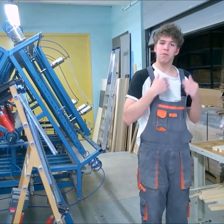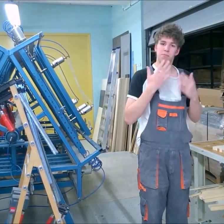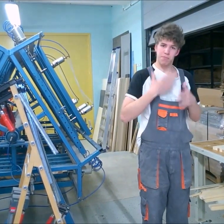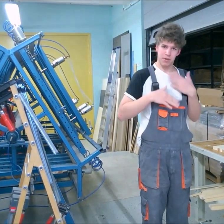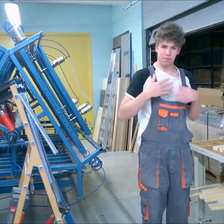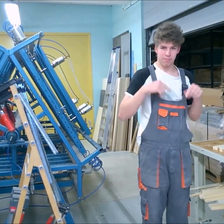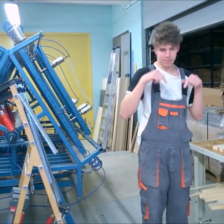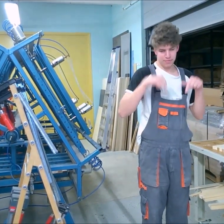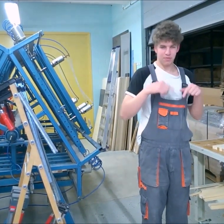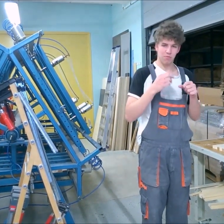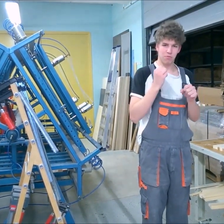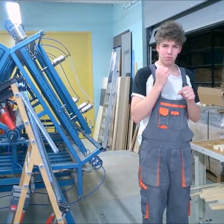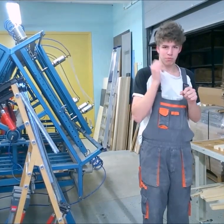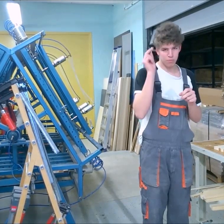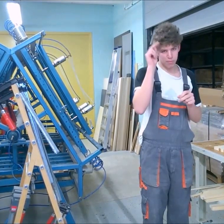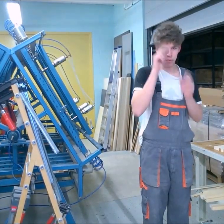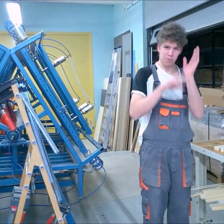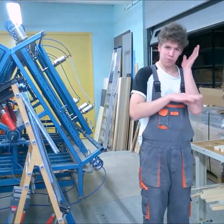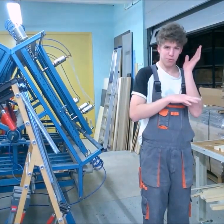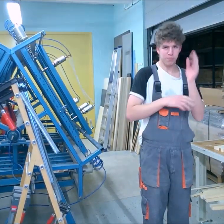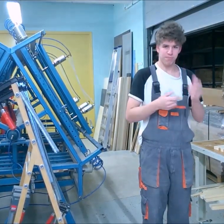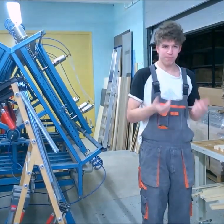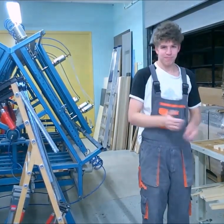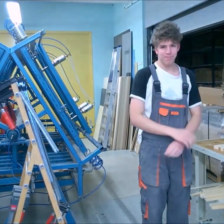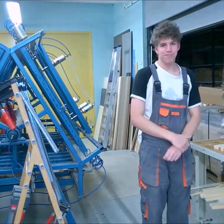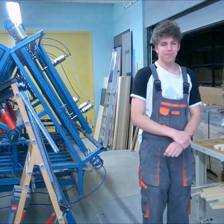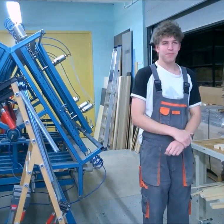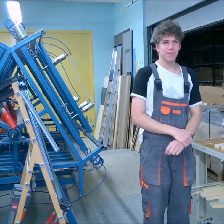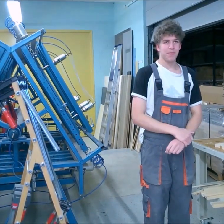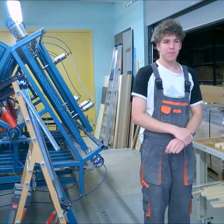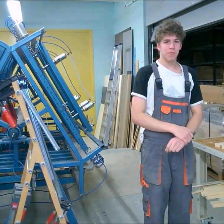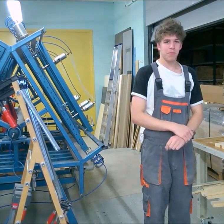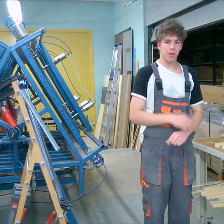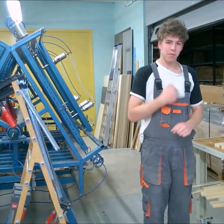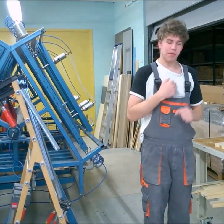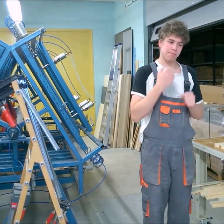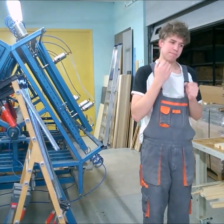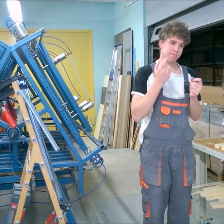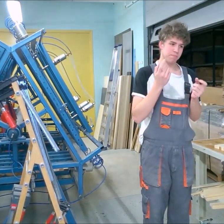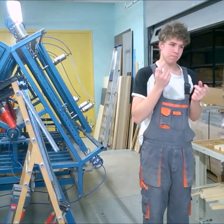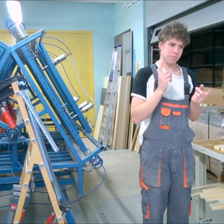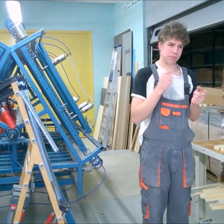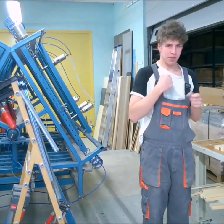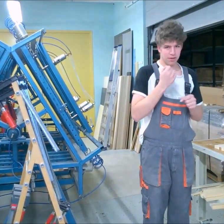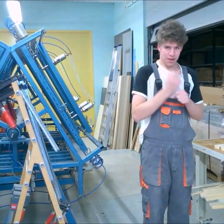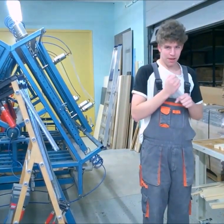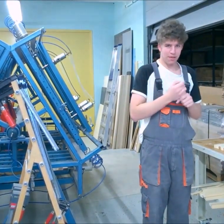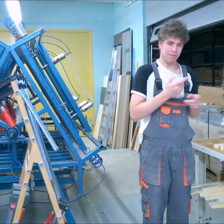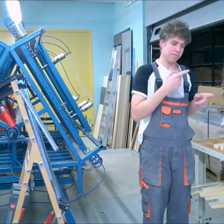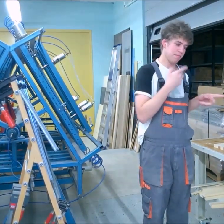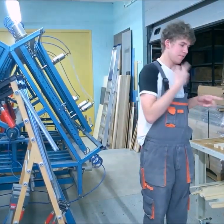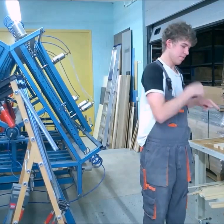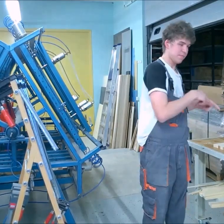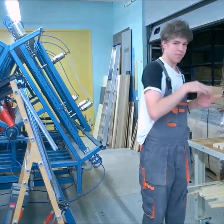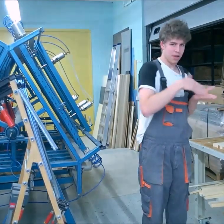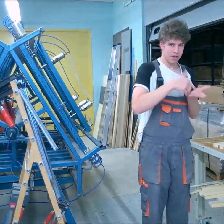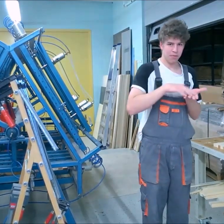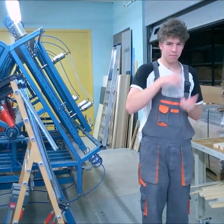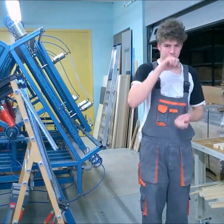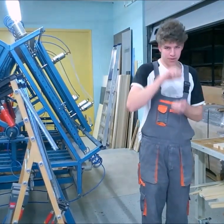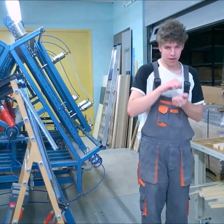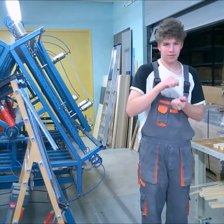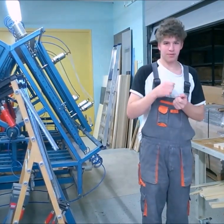tahaksid